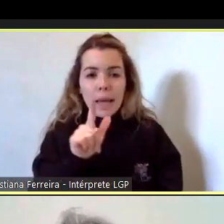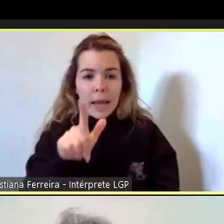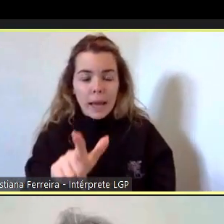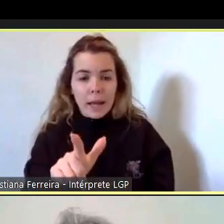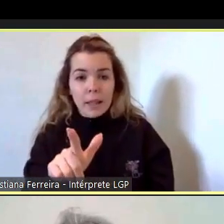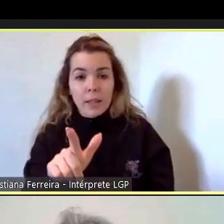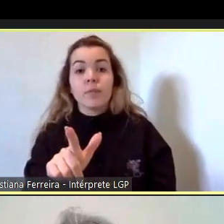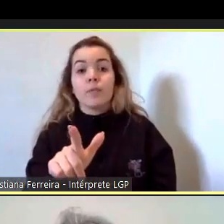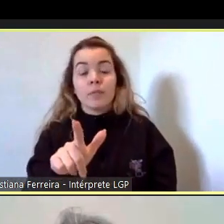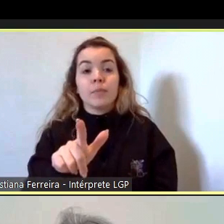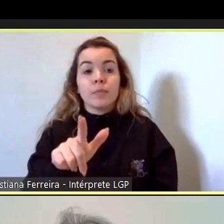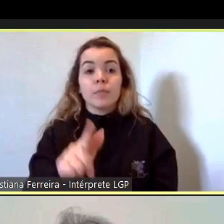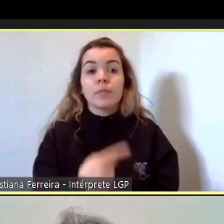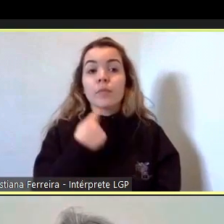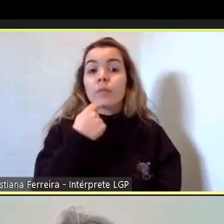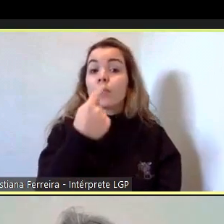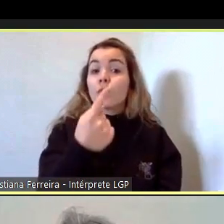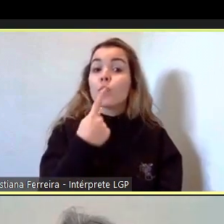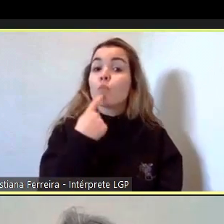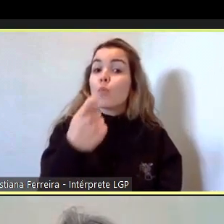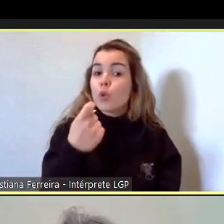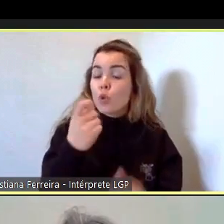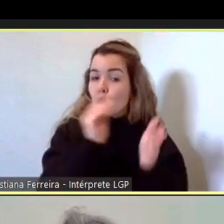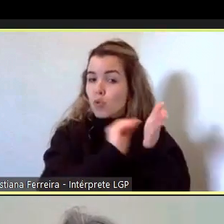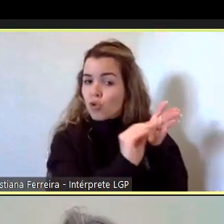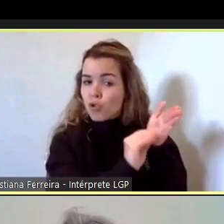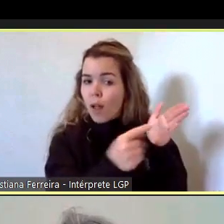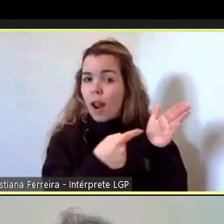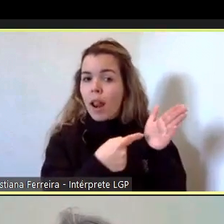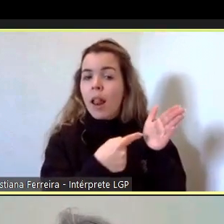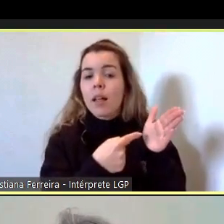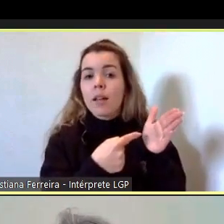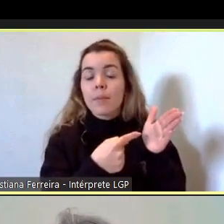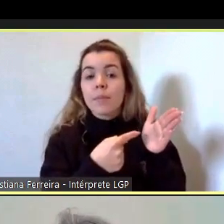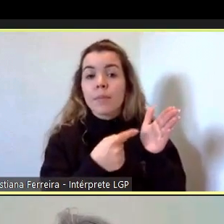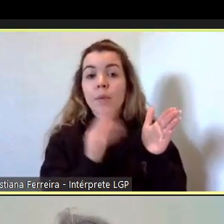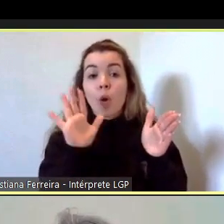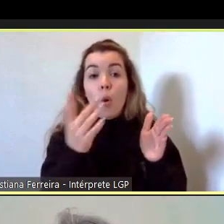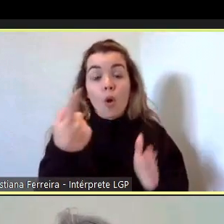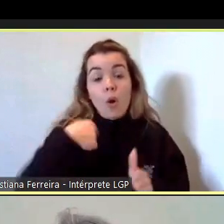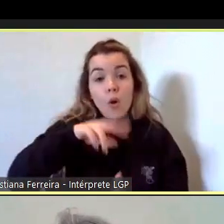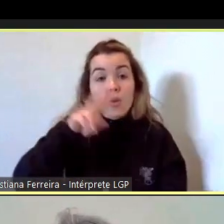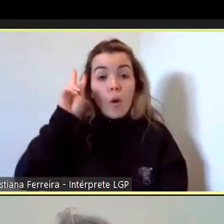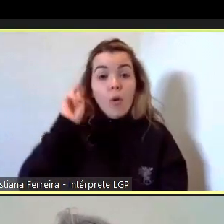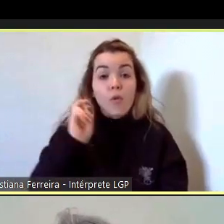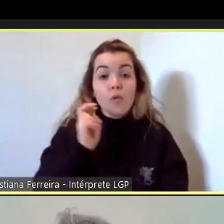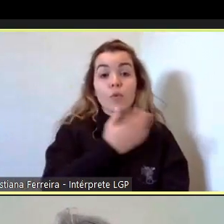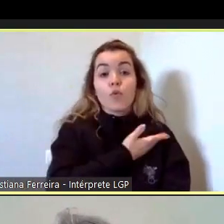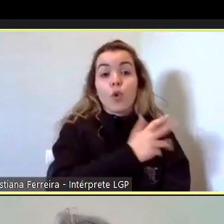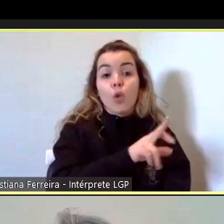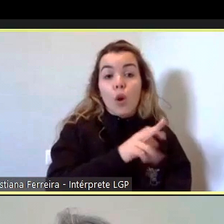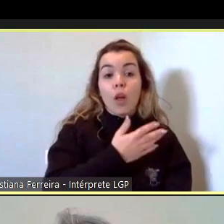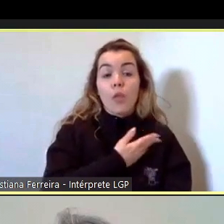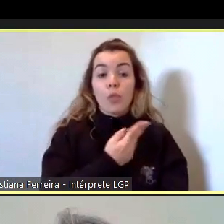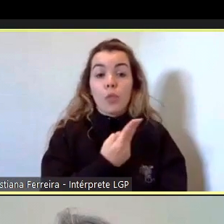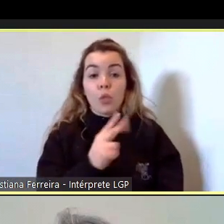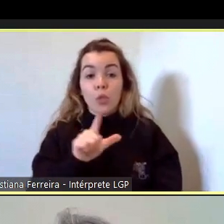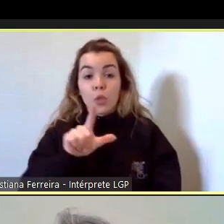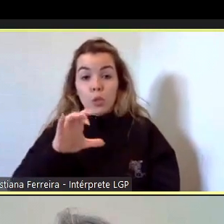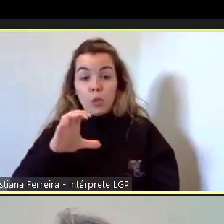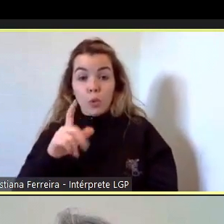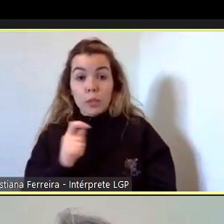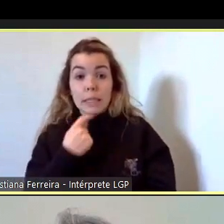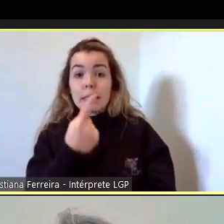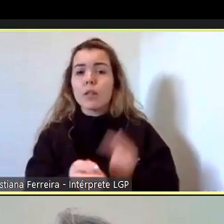foi uma questão que foi aqui colocada nos chatos enquanto ouvíamos a doutora Dulce Rocha diz o seguinte